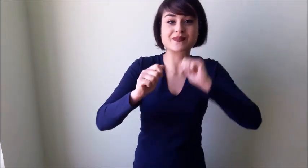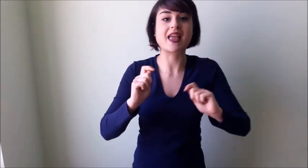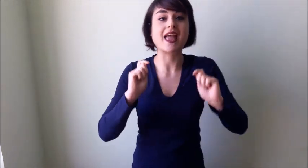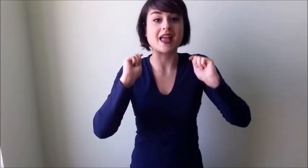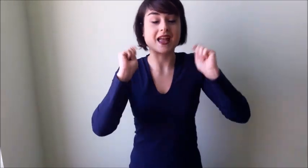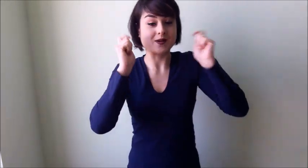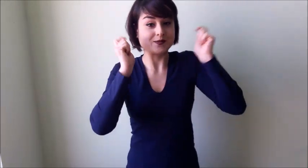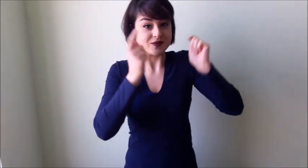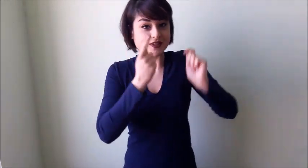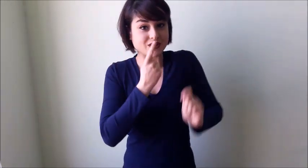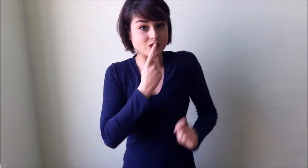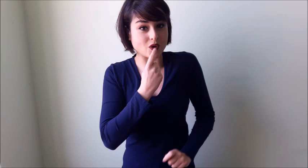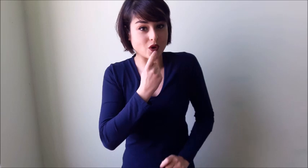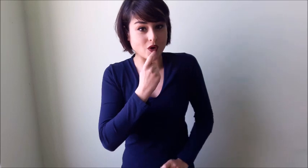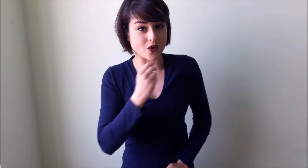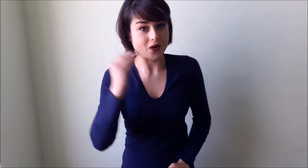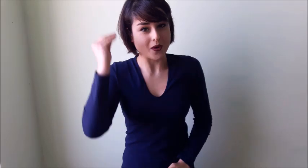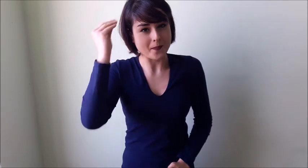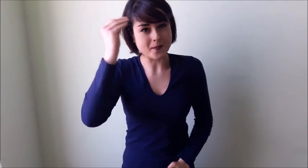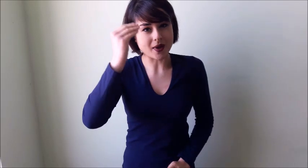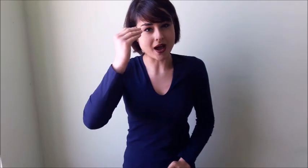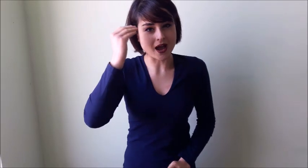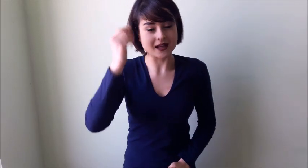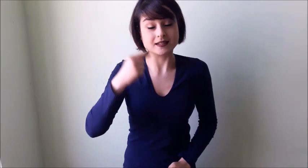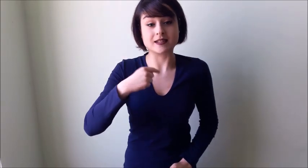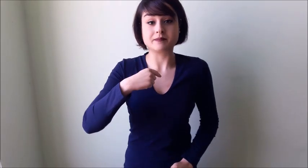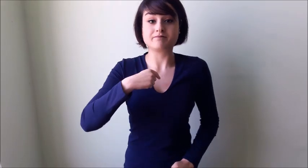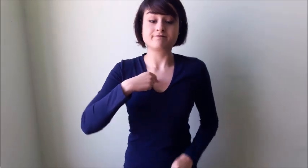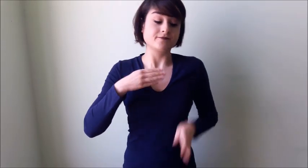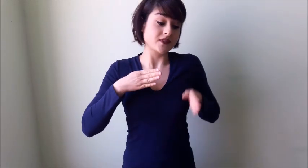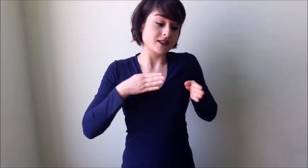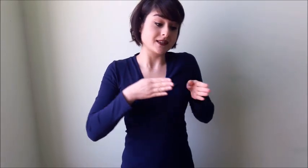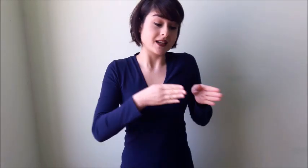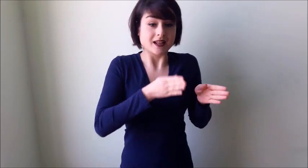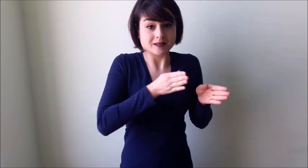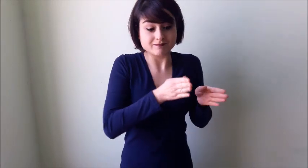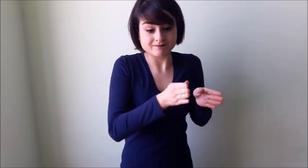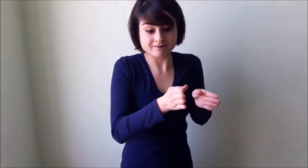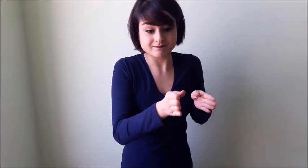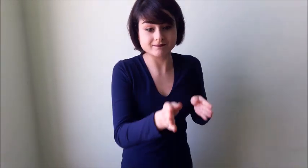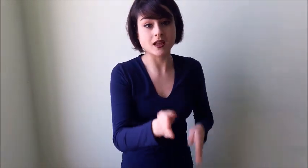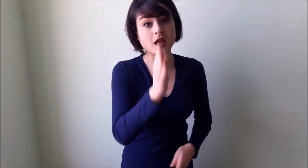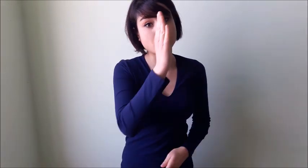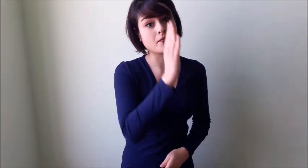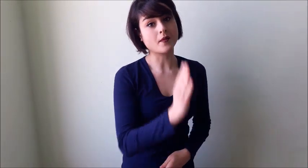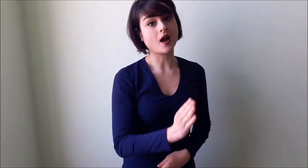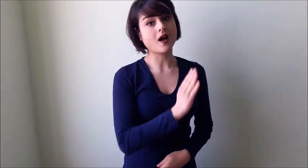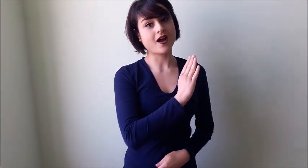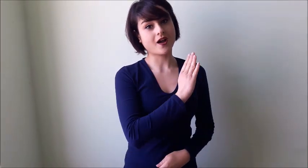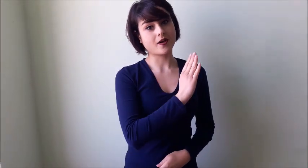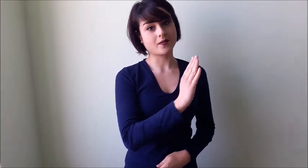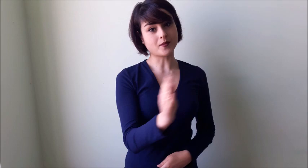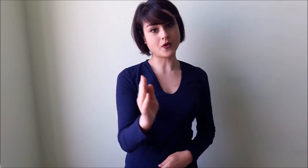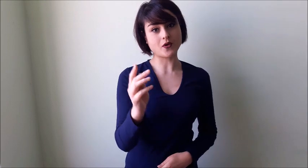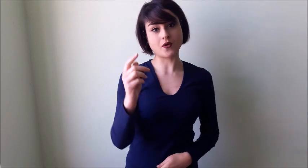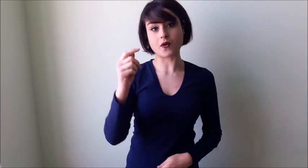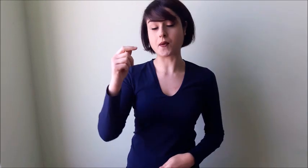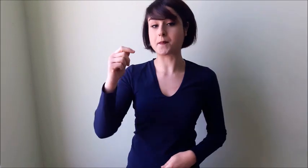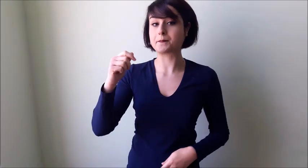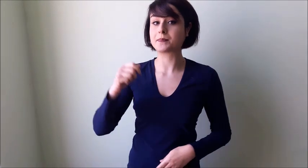e Cappuccetto Rosso pensò fra sé Mai più camminerò lontano dal sentiero e